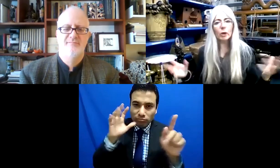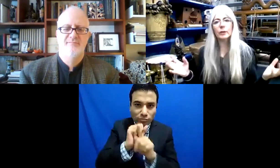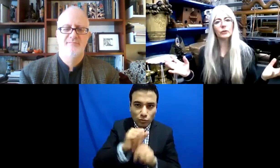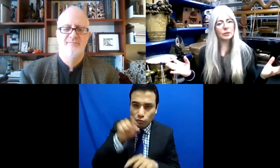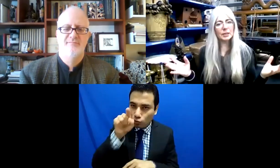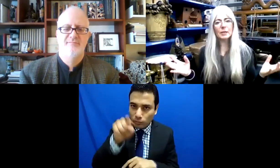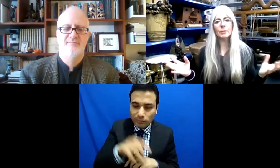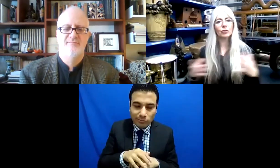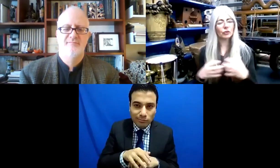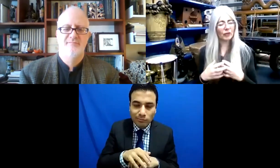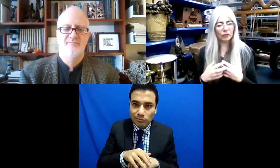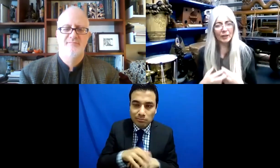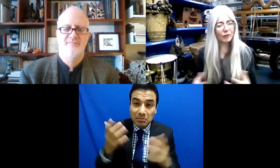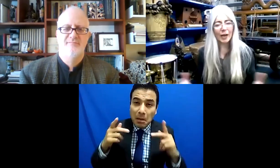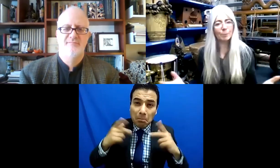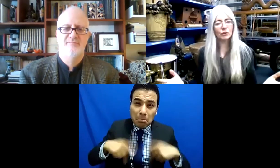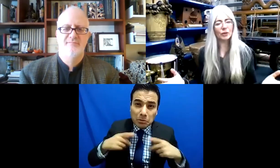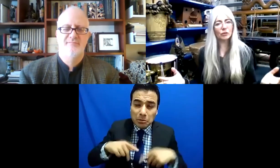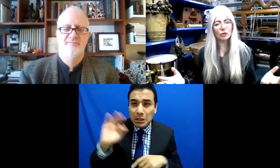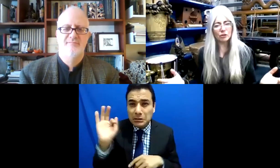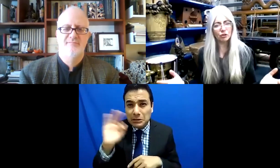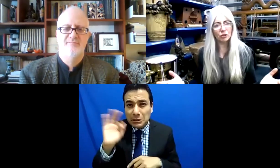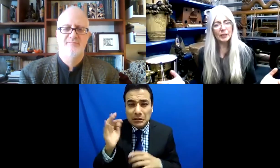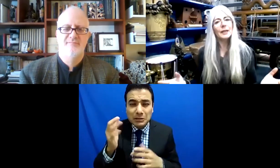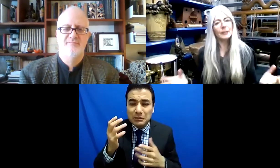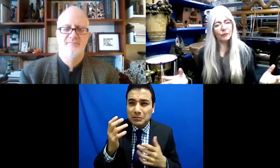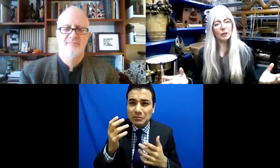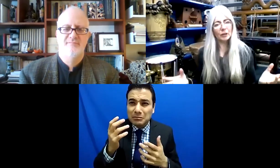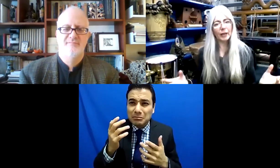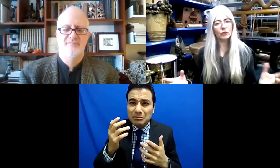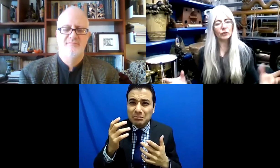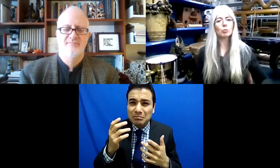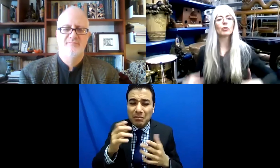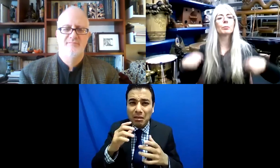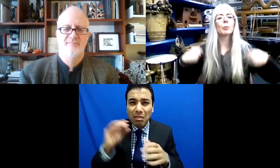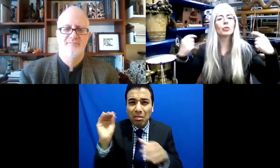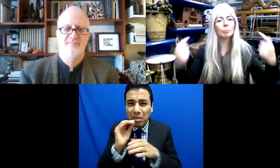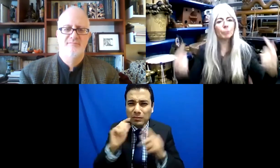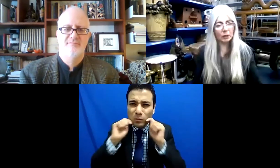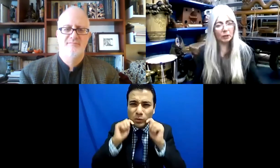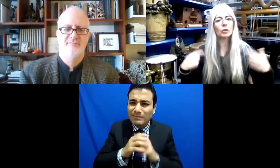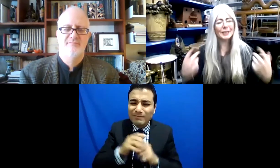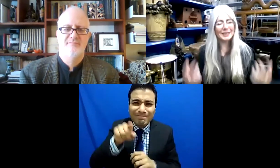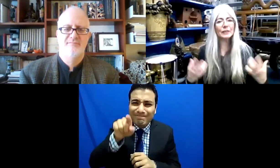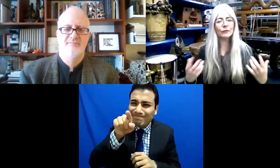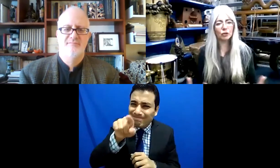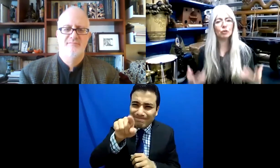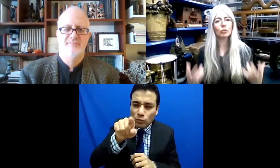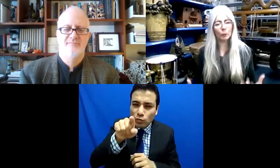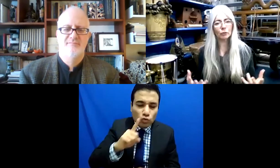depender de otros. O aunque todos trabajamos como equipo y el éxito nunca es un tema aislado,